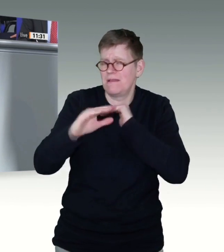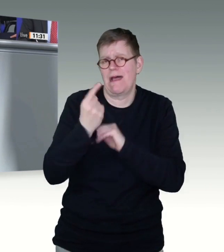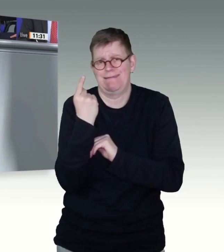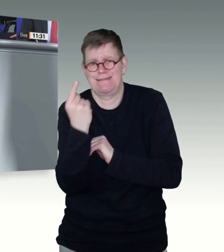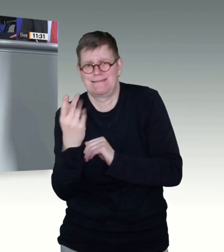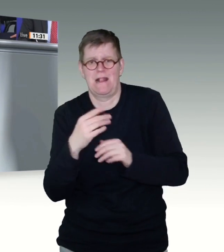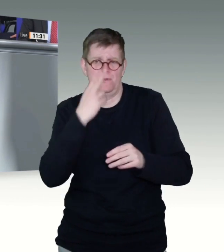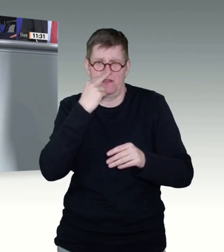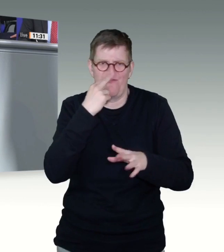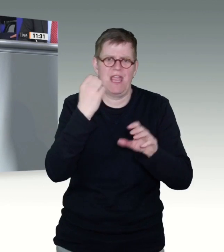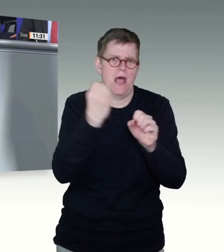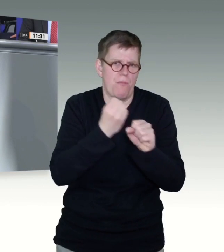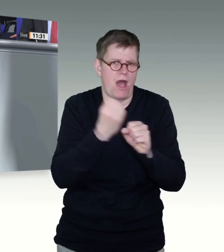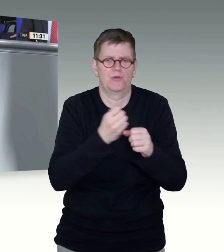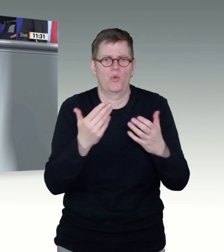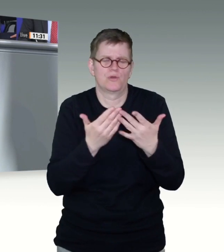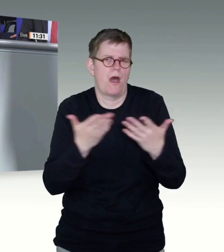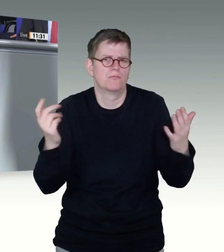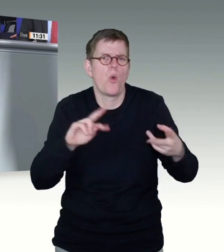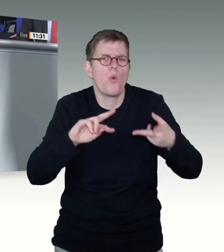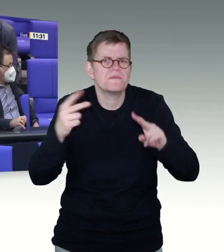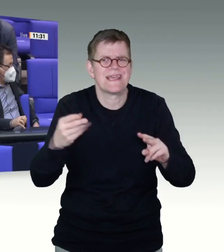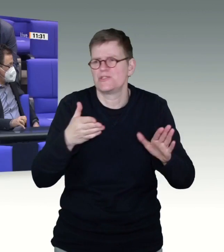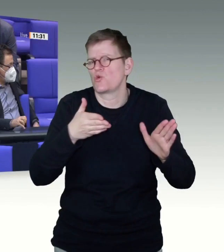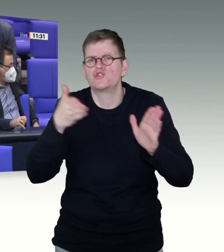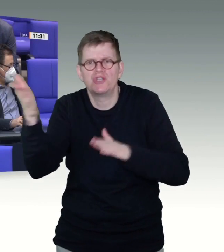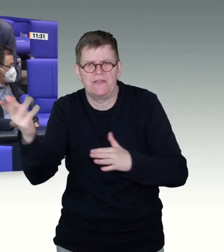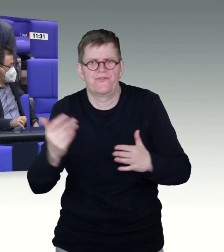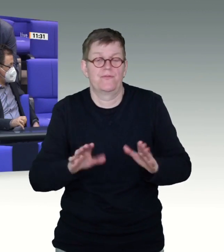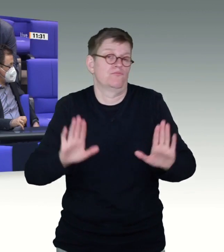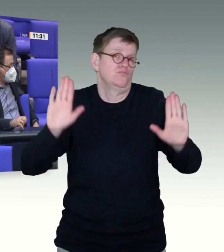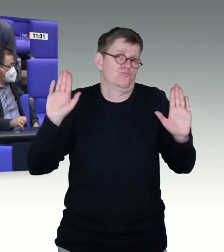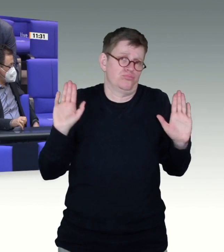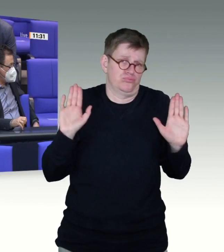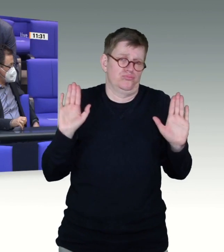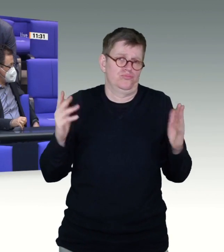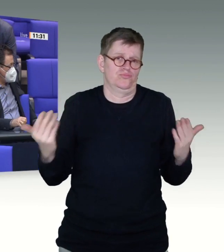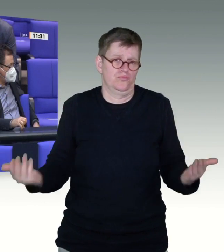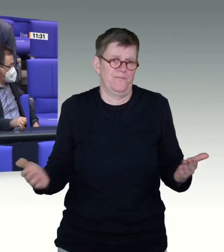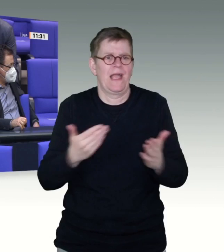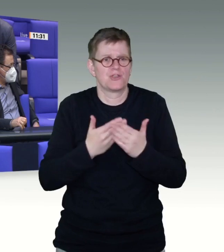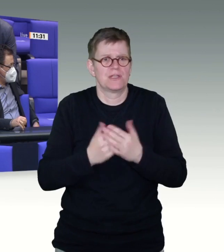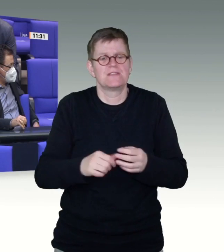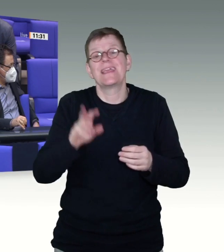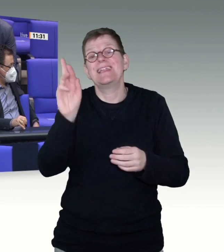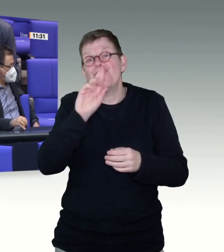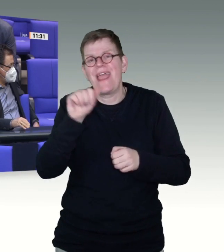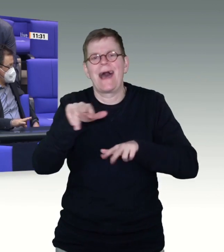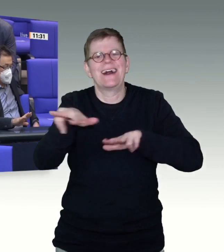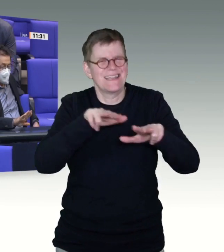froh, wenn alle, die in Ländern mitregieren, ihren Ländern die Hilfestellung geben, die man hier uns geben will in